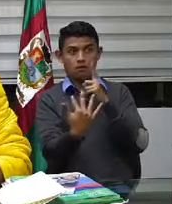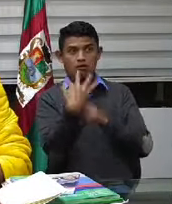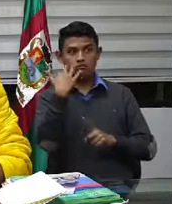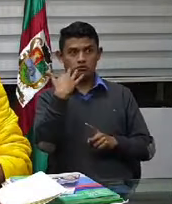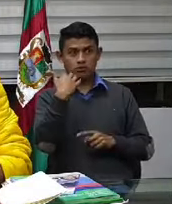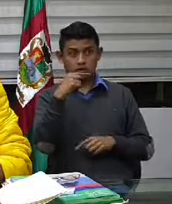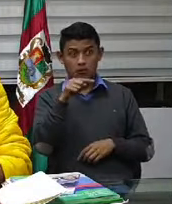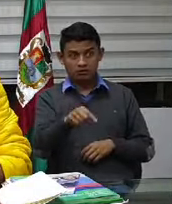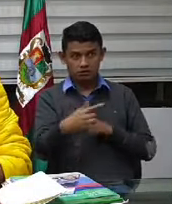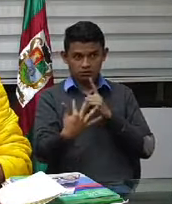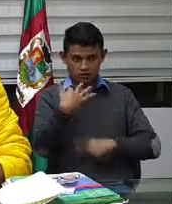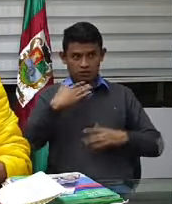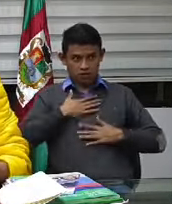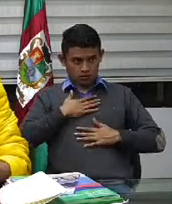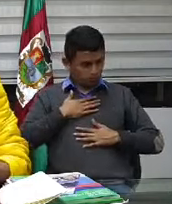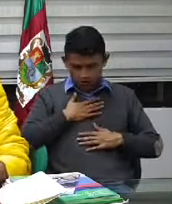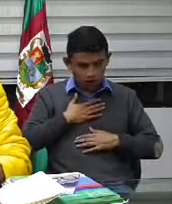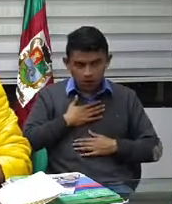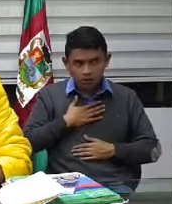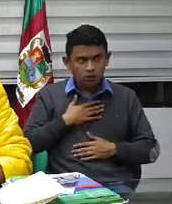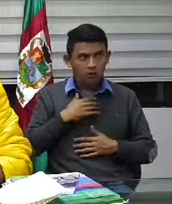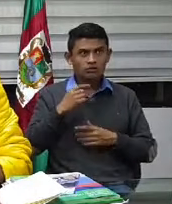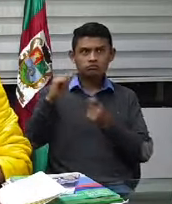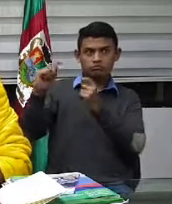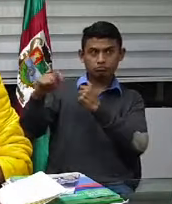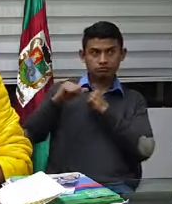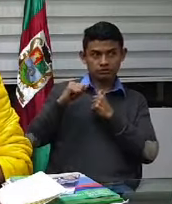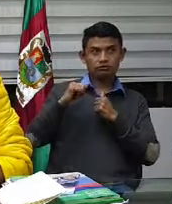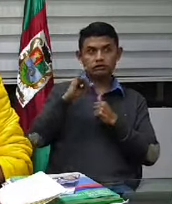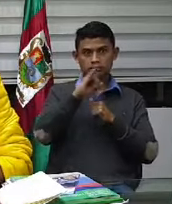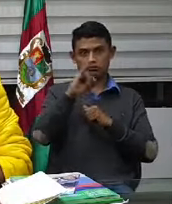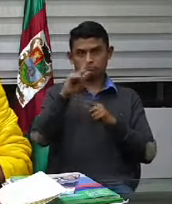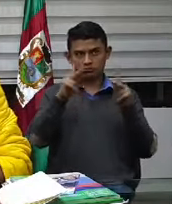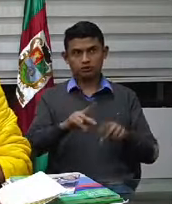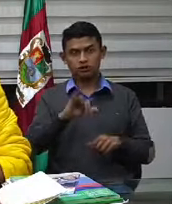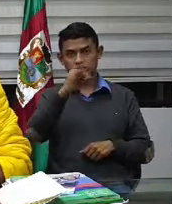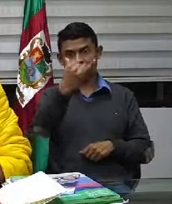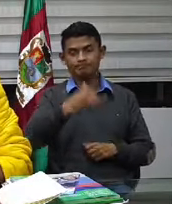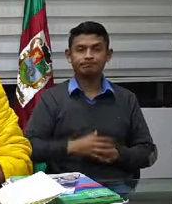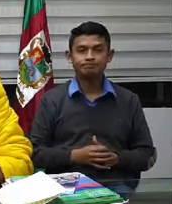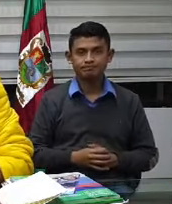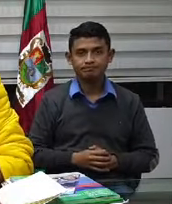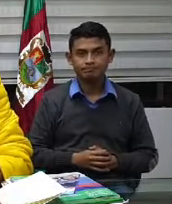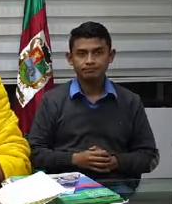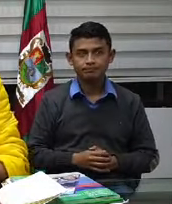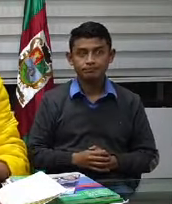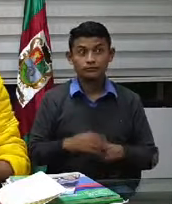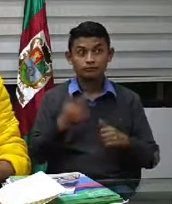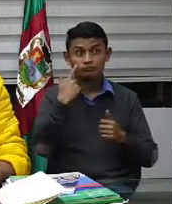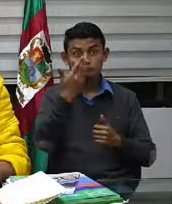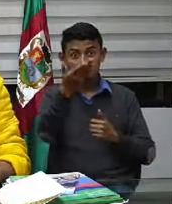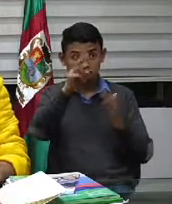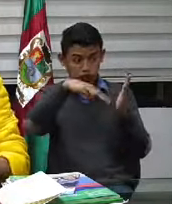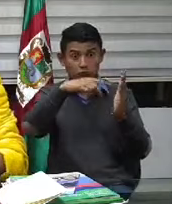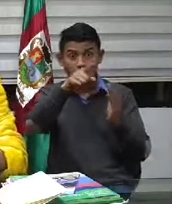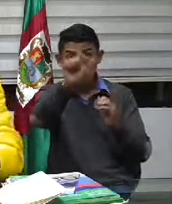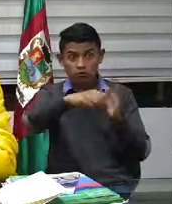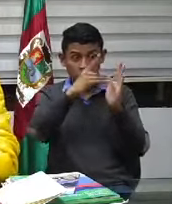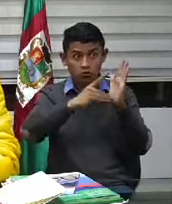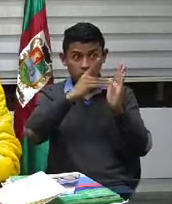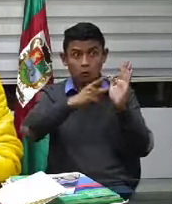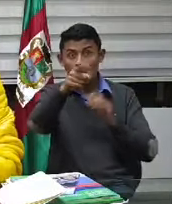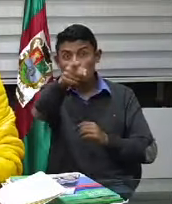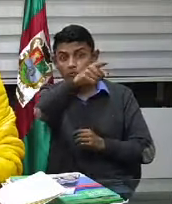lea también miren por ejemplo que hay algunas cosas interesantes en esos temas ¿qué tenemos